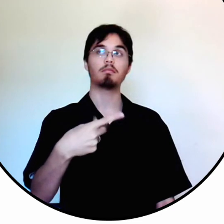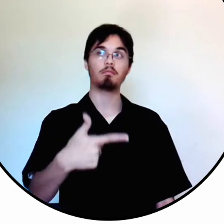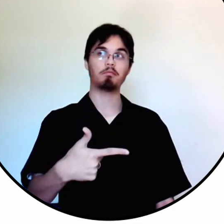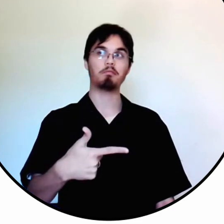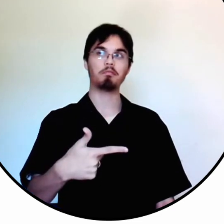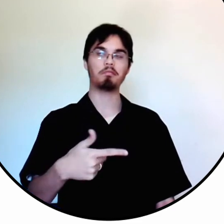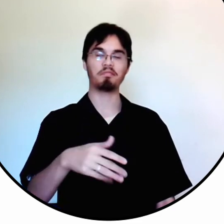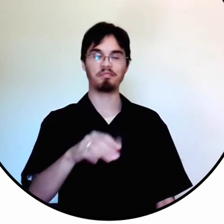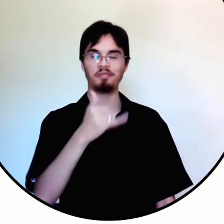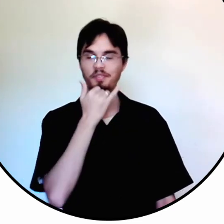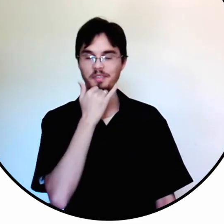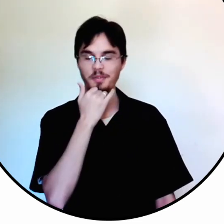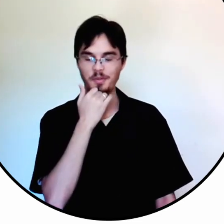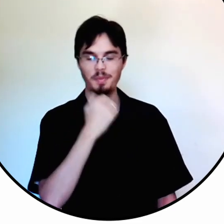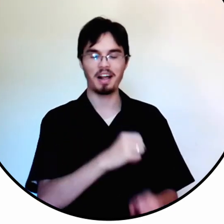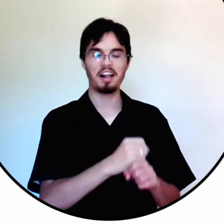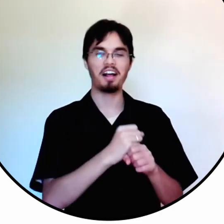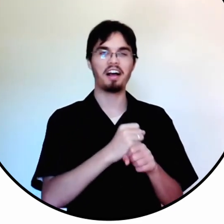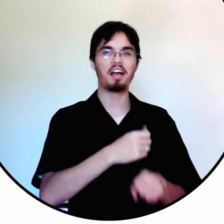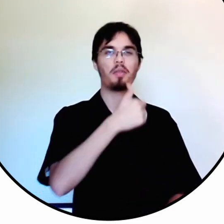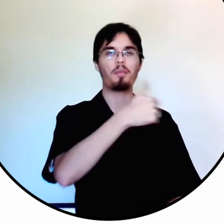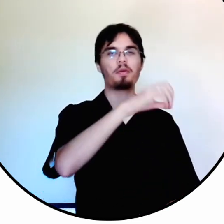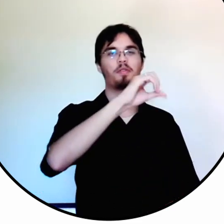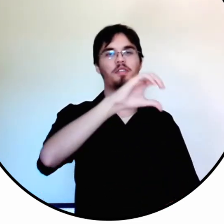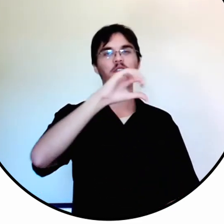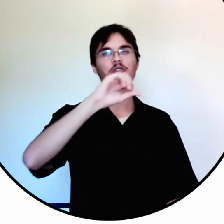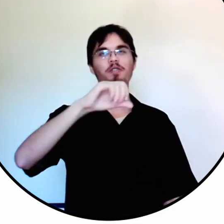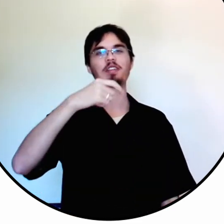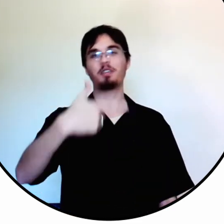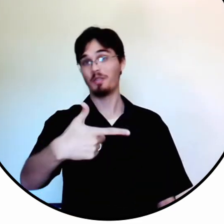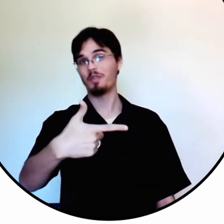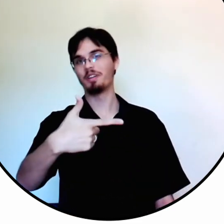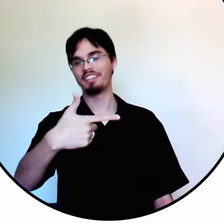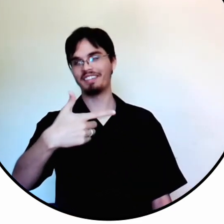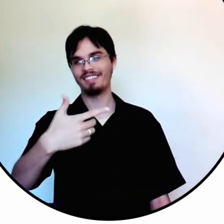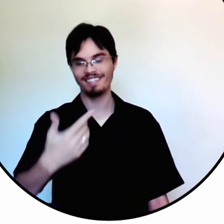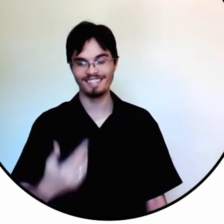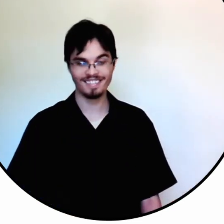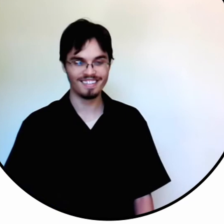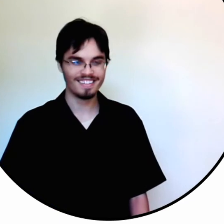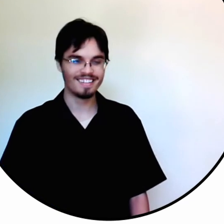Dois. Desculpa. No ano de 1992.